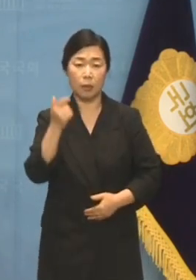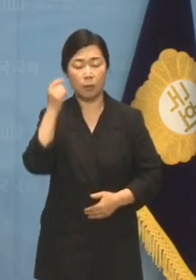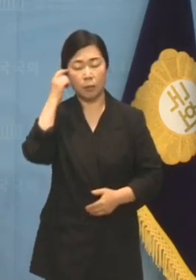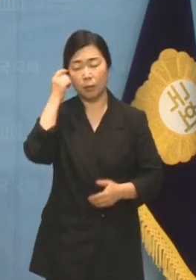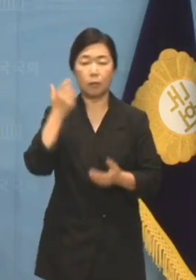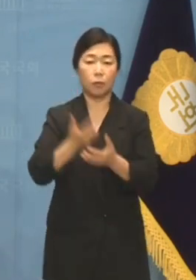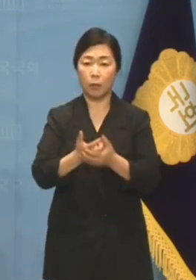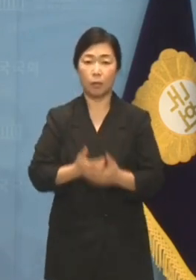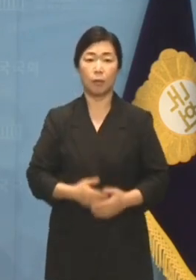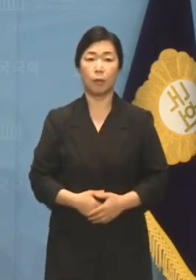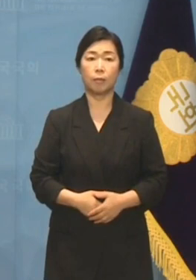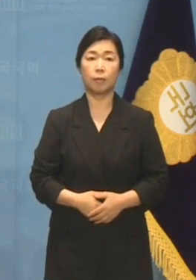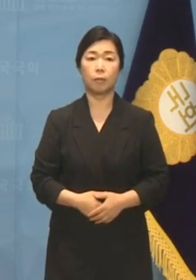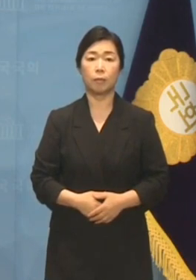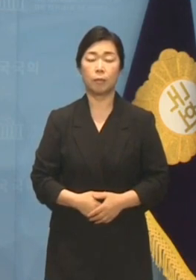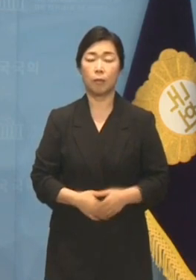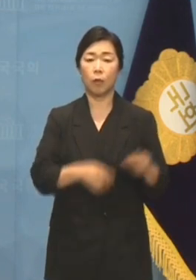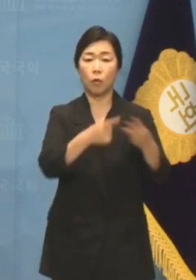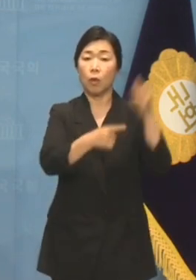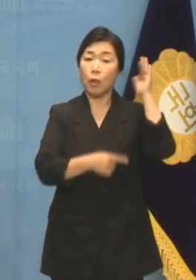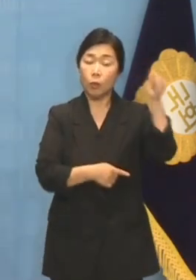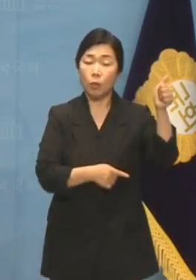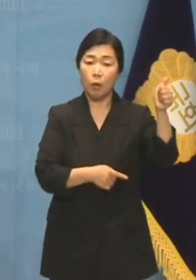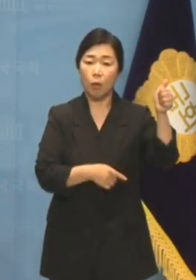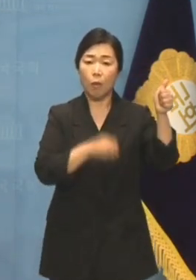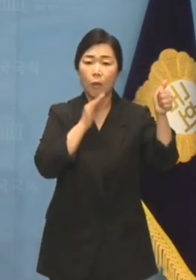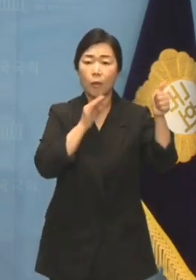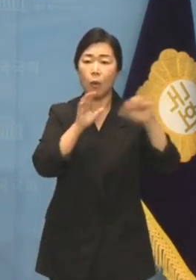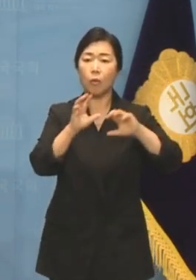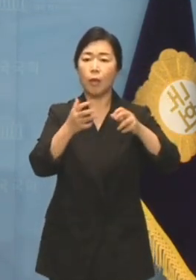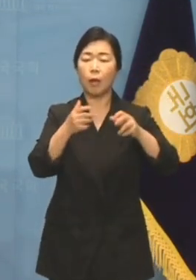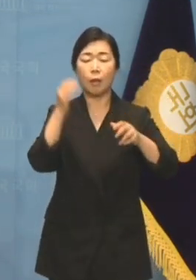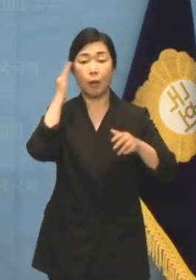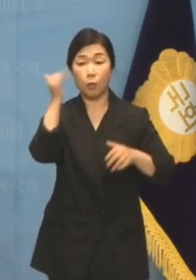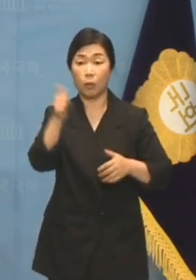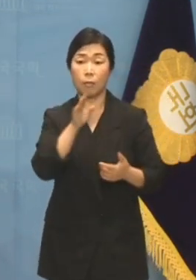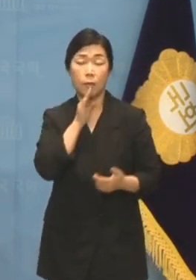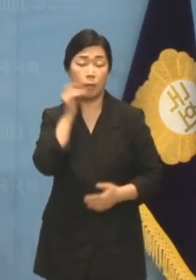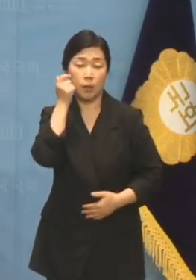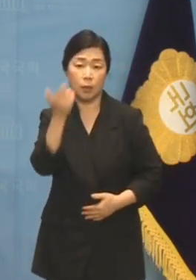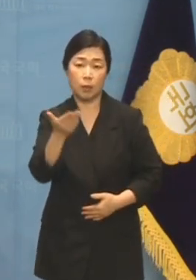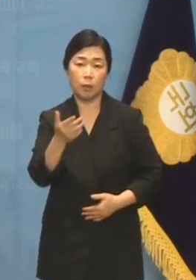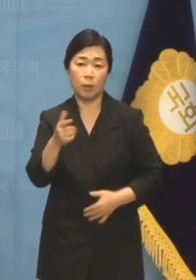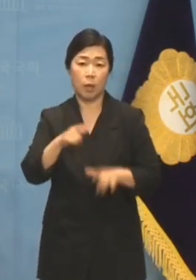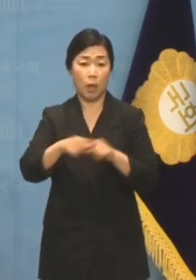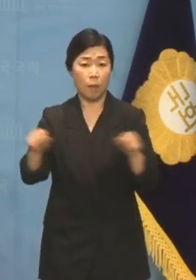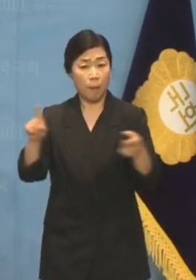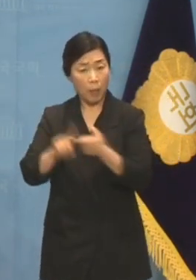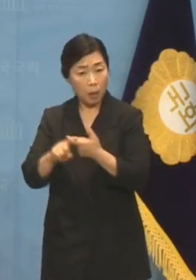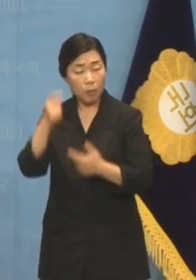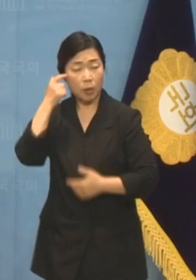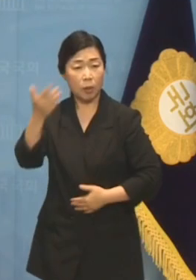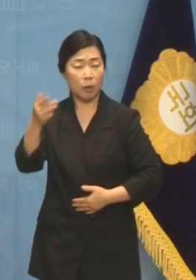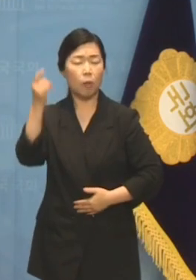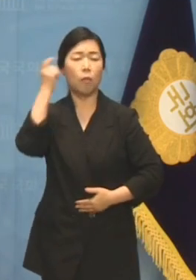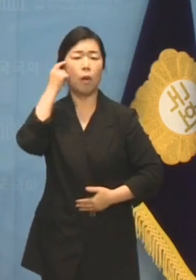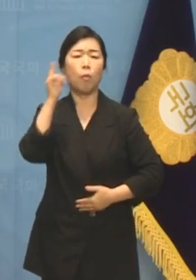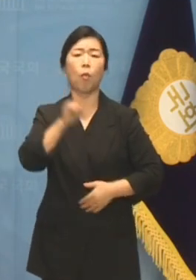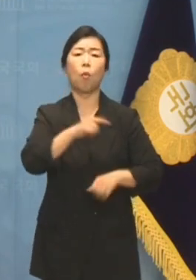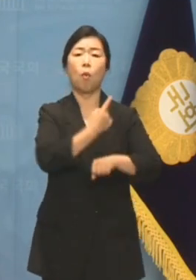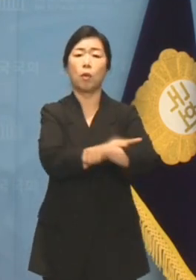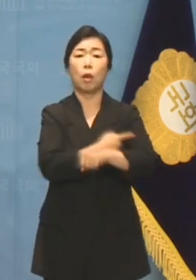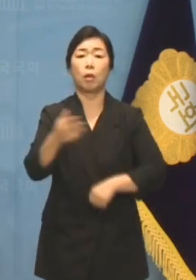윤석열 대통령은 어느 나라 대통령이기에 일본을 대변하고 있습니까? 윤석열 대통령은 무슨 권한으로